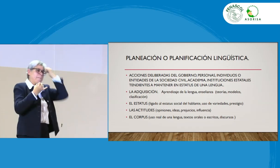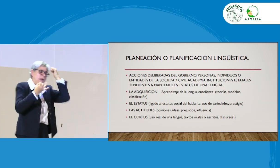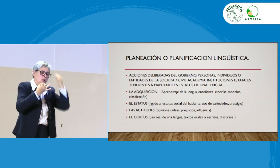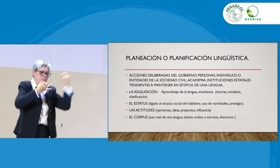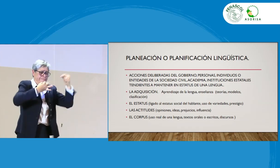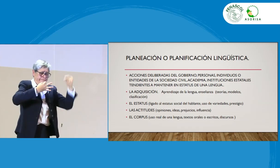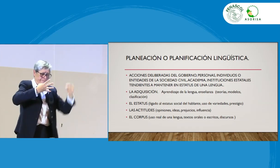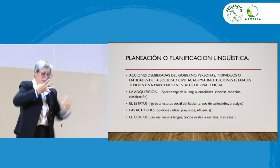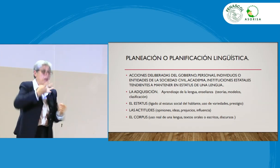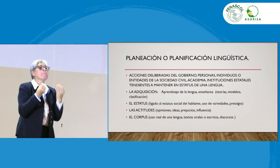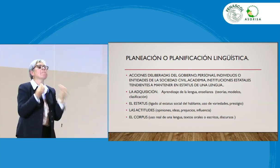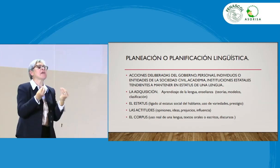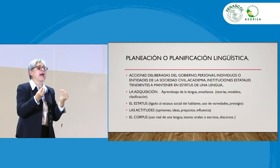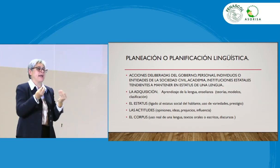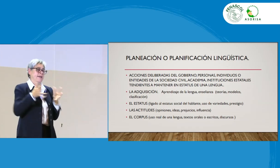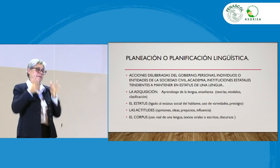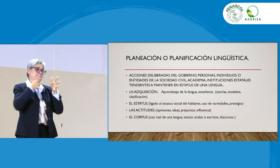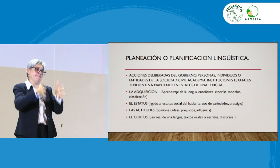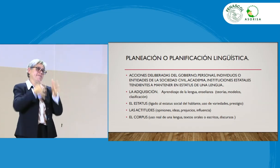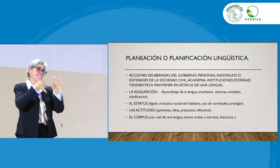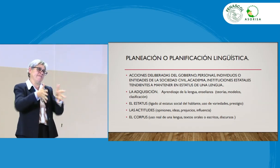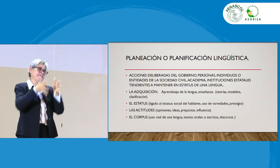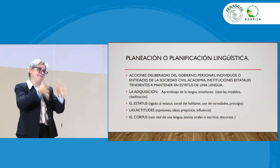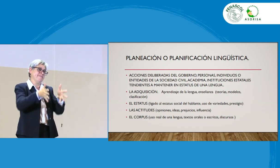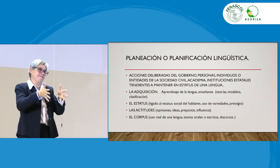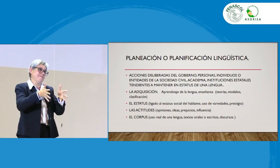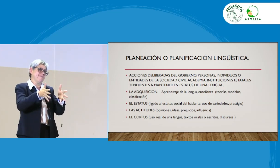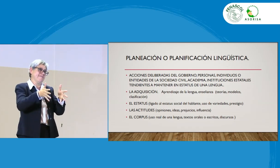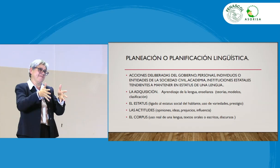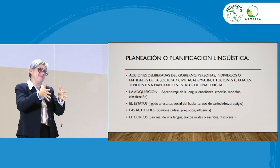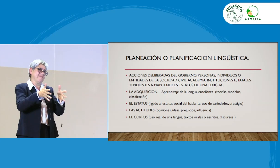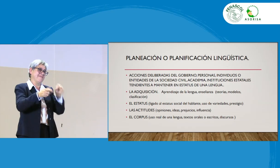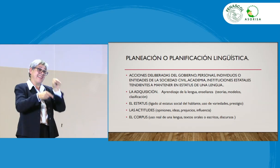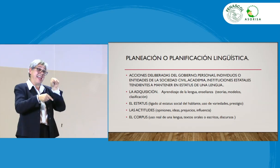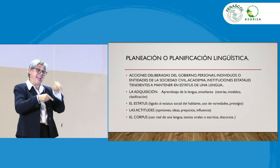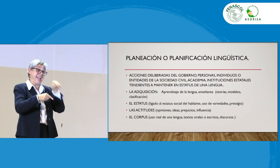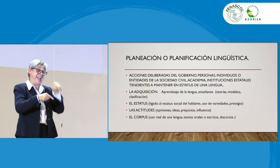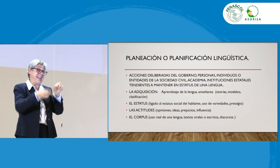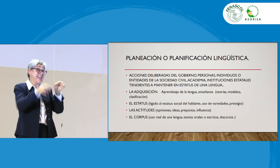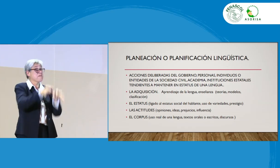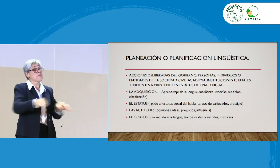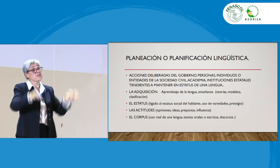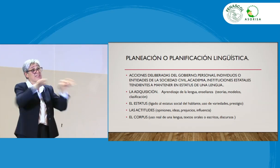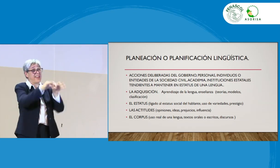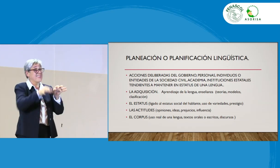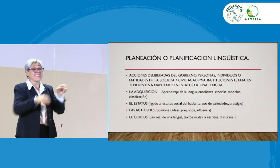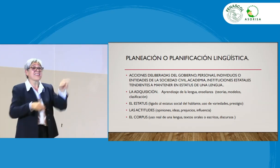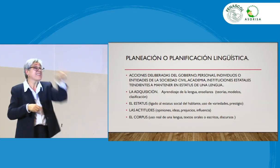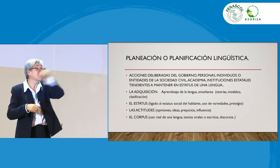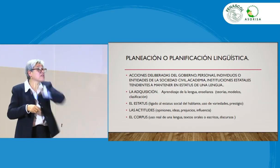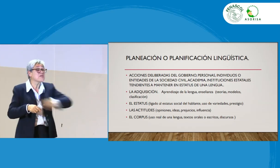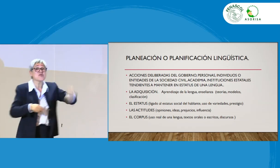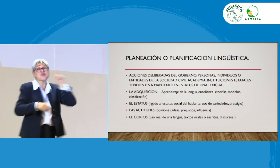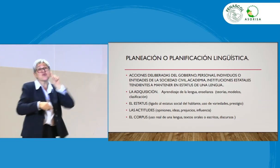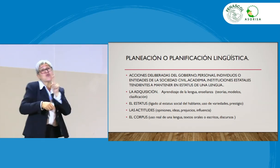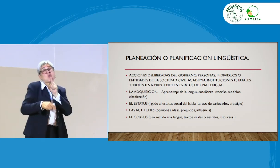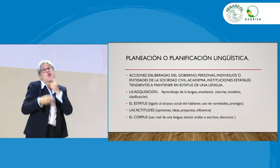deben tener diferentes aspectos para enseñar una lengua. Esto es de suma importancia. Nosotros, las personas sordas,